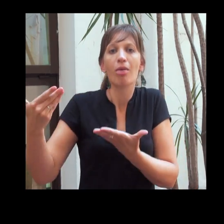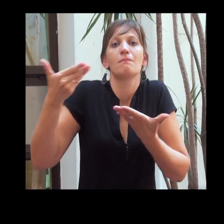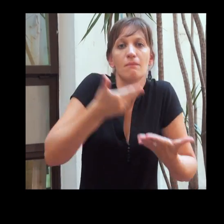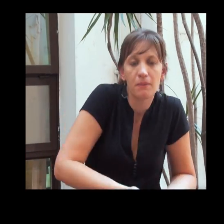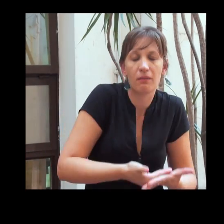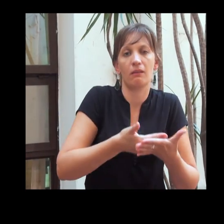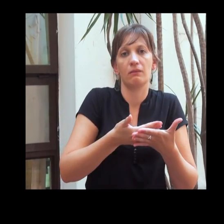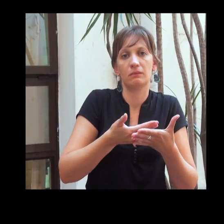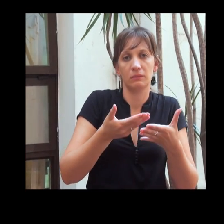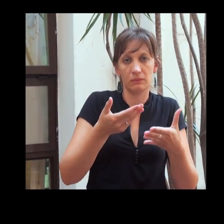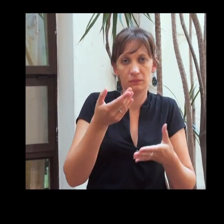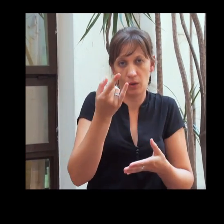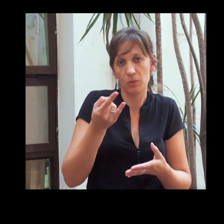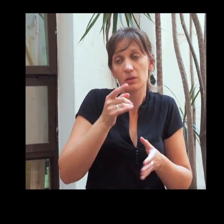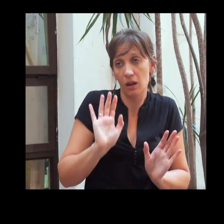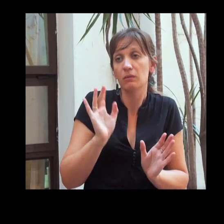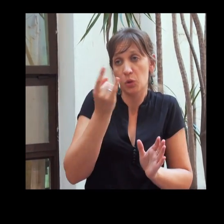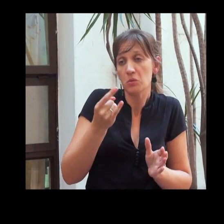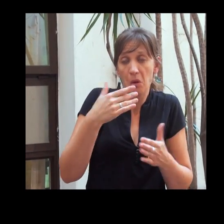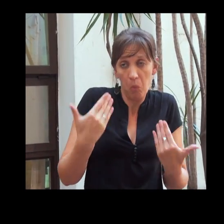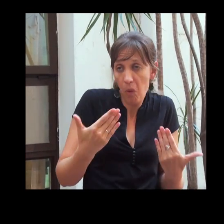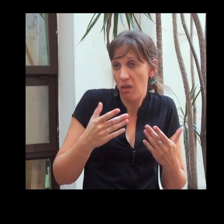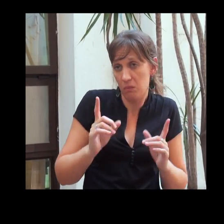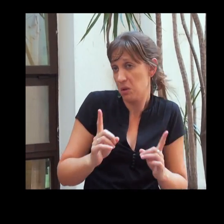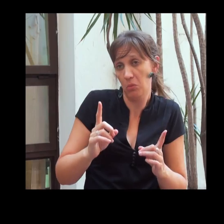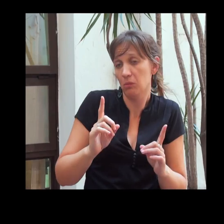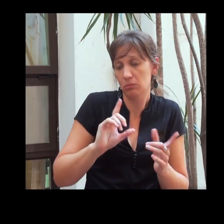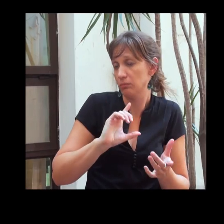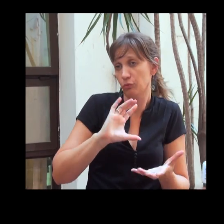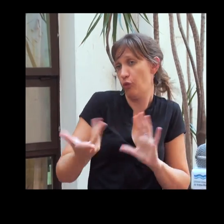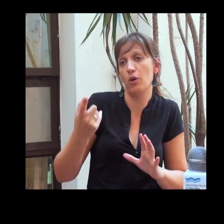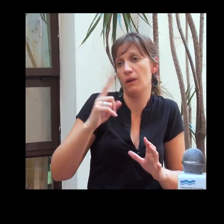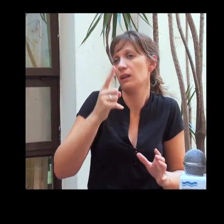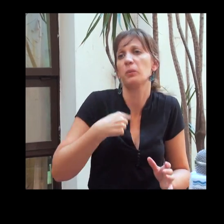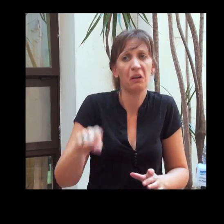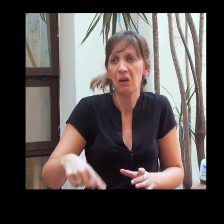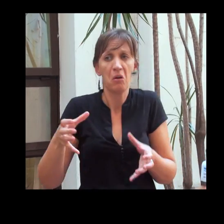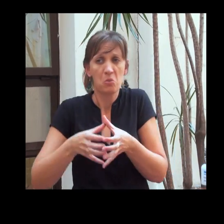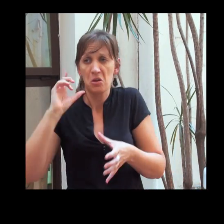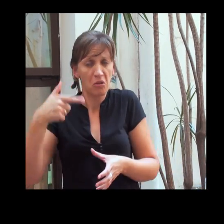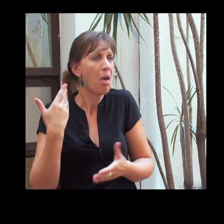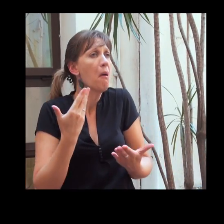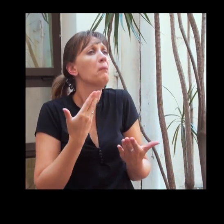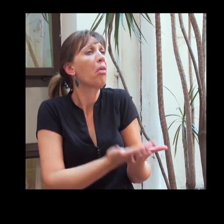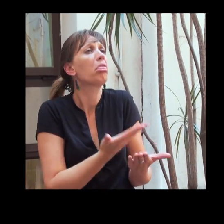cómo esta comunidad le demanda algo específico a la universidad en los términos en los que la universidad puede responder. No le pide, qué sé yo,